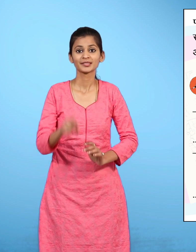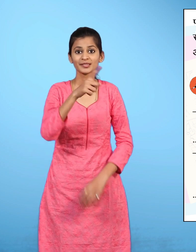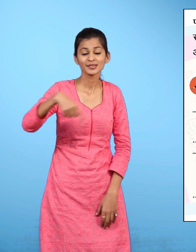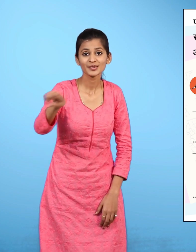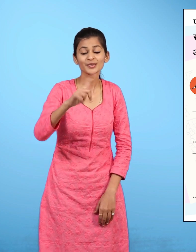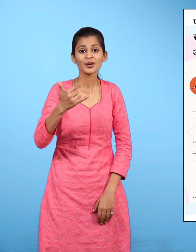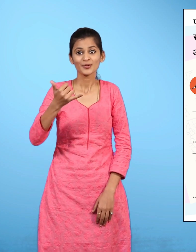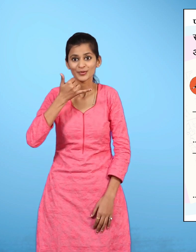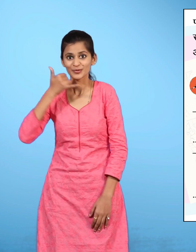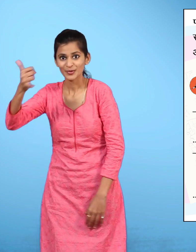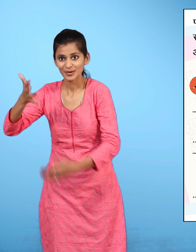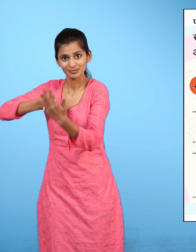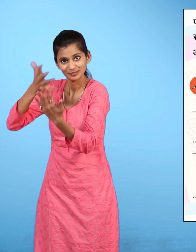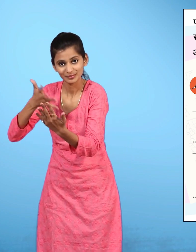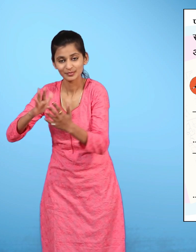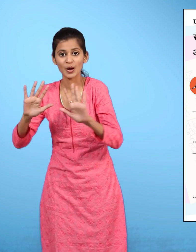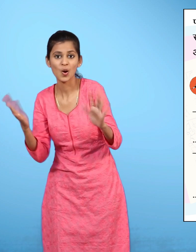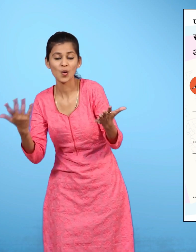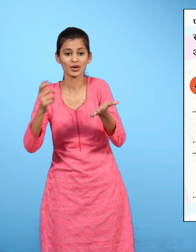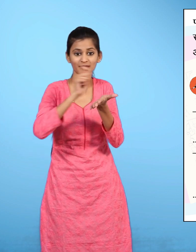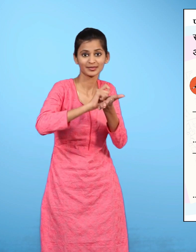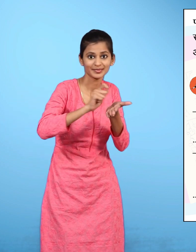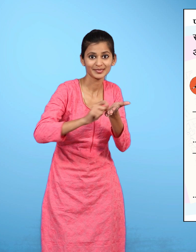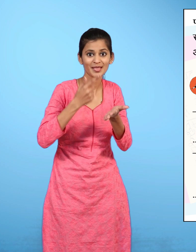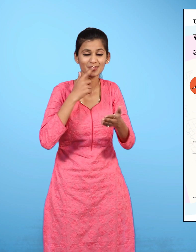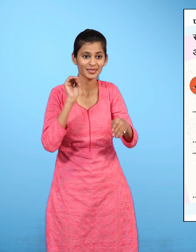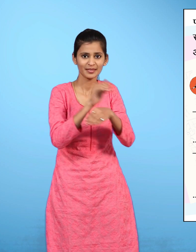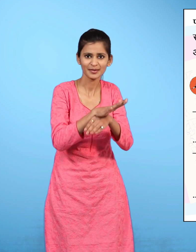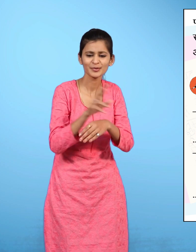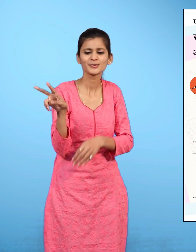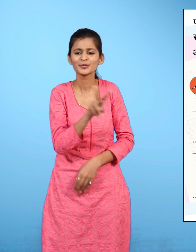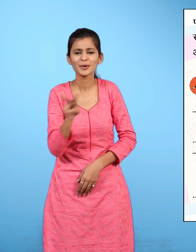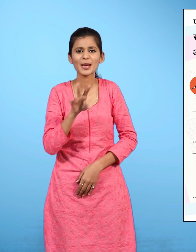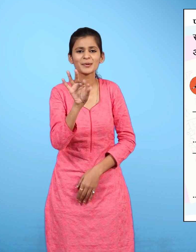तुम्हें चिठी लिखना या फोन करना दोनों में से क्या ज़्यादा अच्छा लगता है?